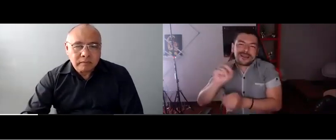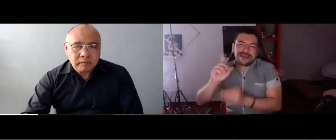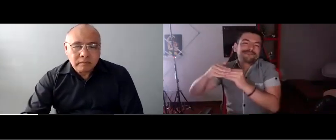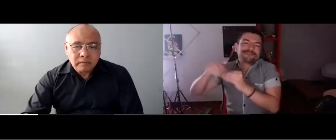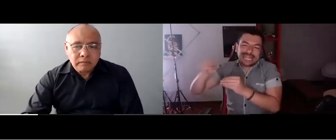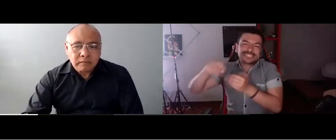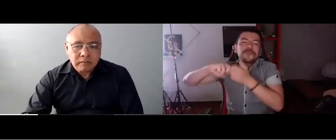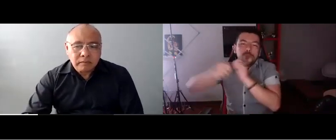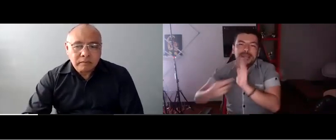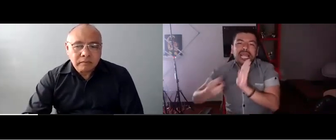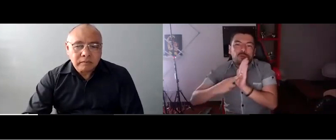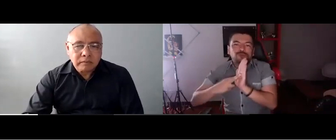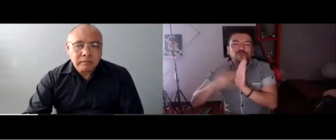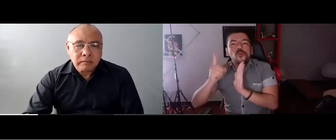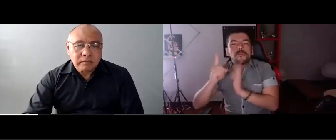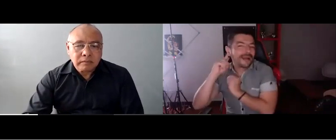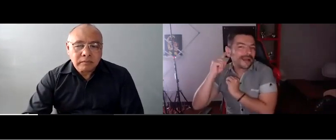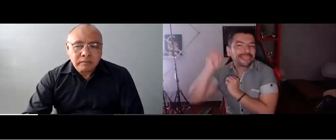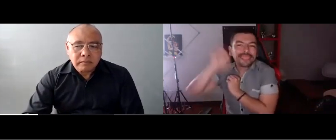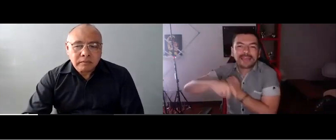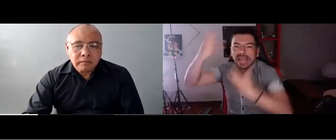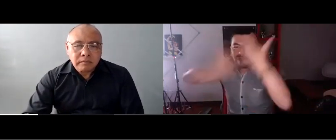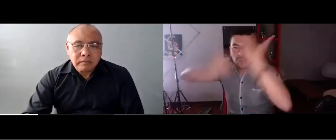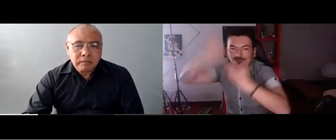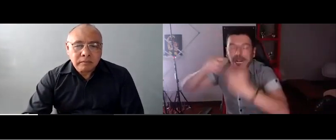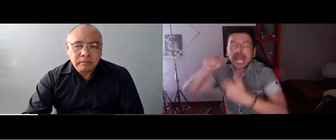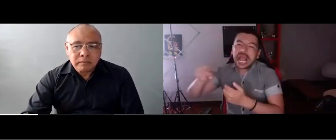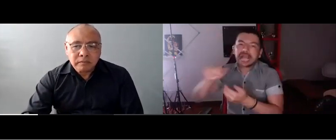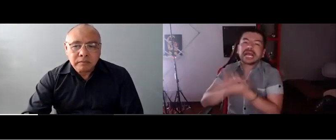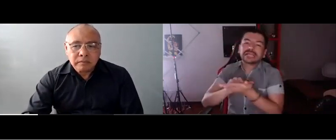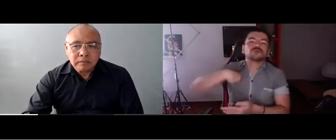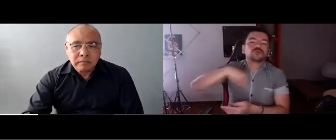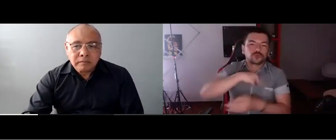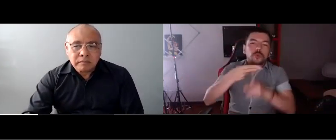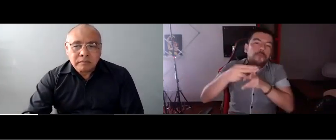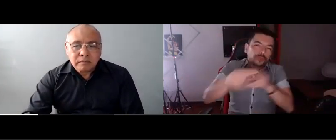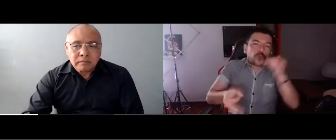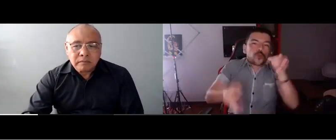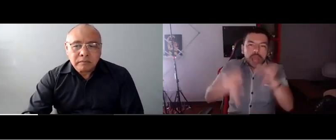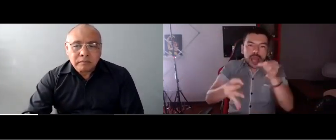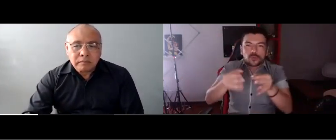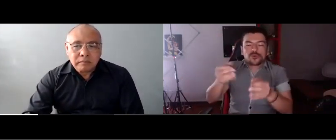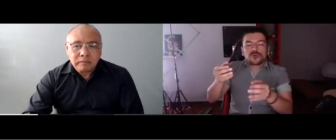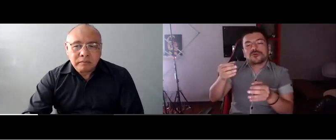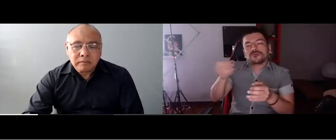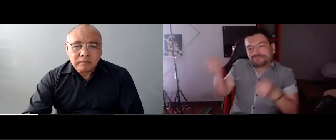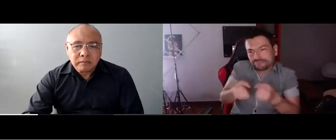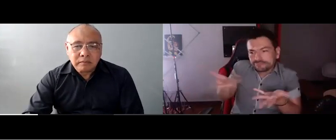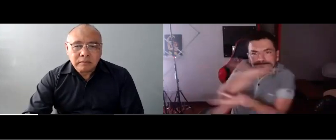movilidad. Esto no tiene nada que ver con los centros de reconocimiento. Los centros de reconocimiento son los que se están basando